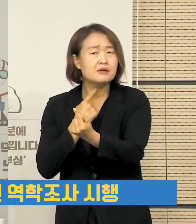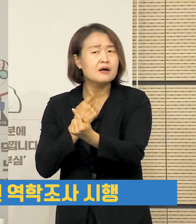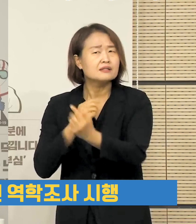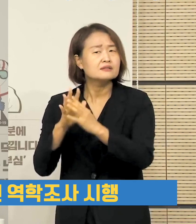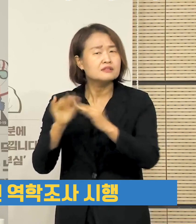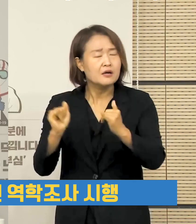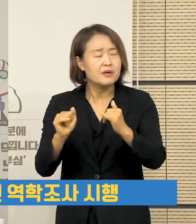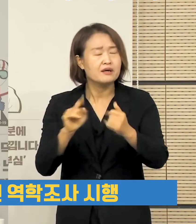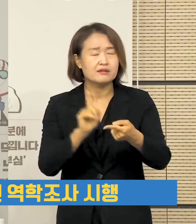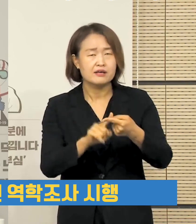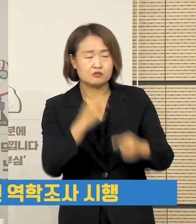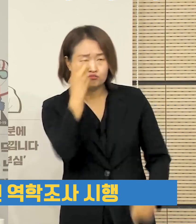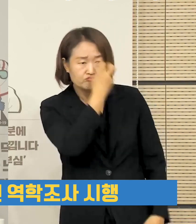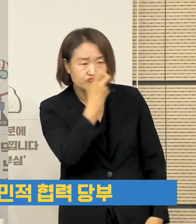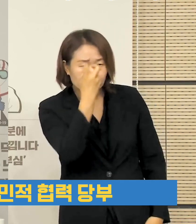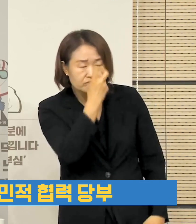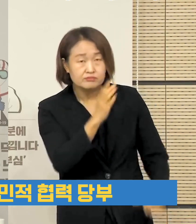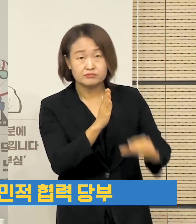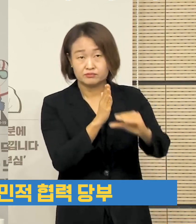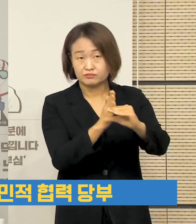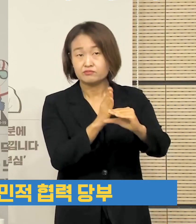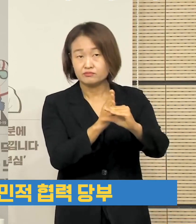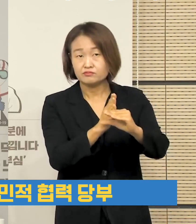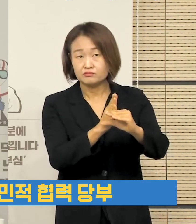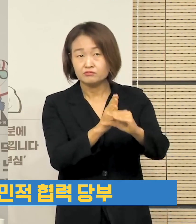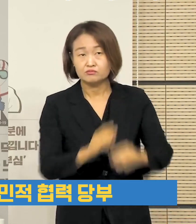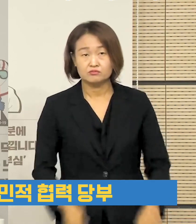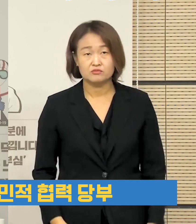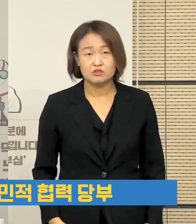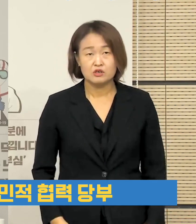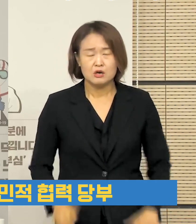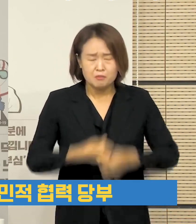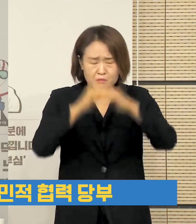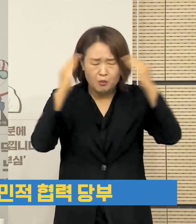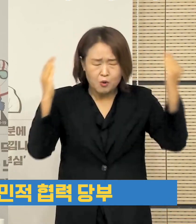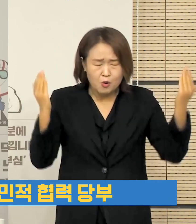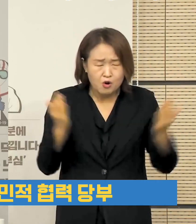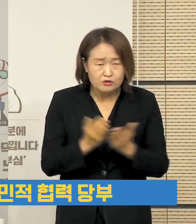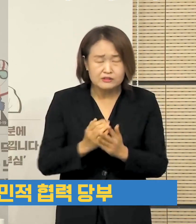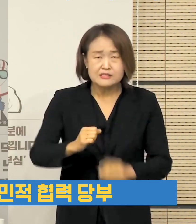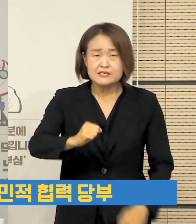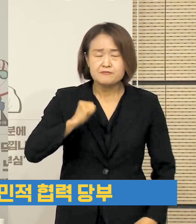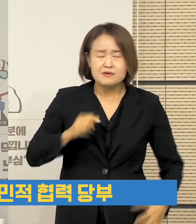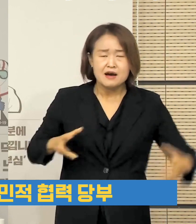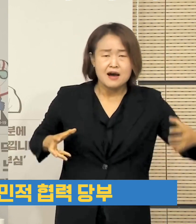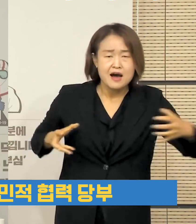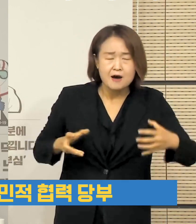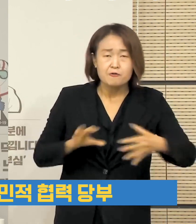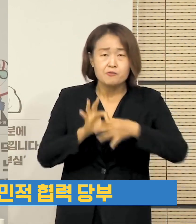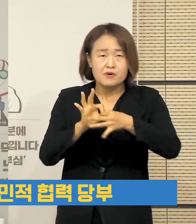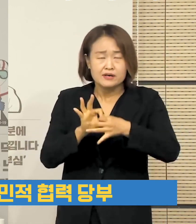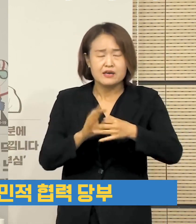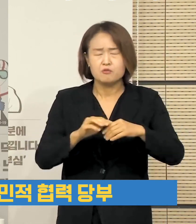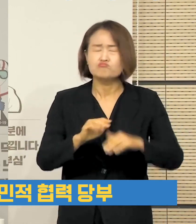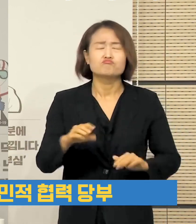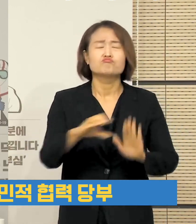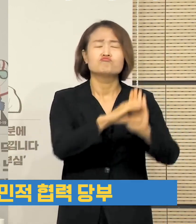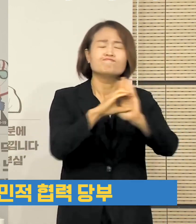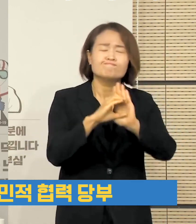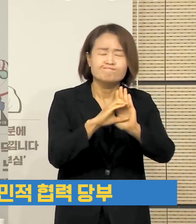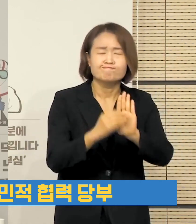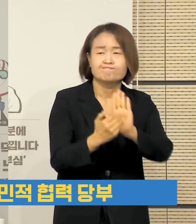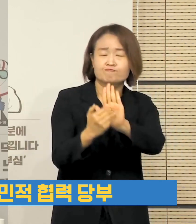조사하고 있습니다. 모든 가용 자원을 총동원해서 코로나19 확산을 통제하기 위해